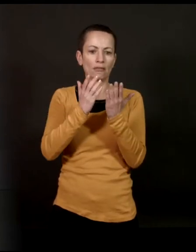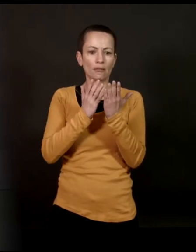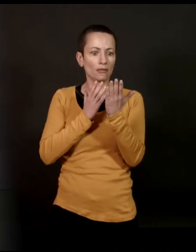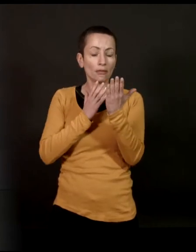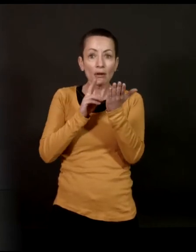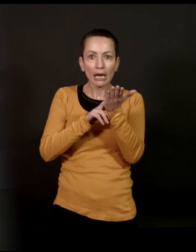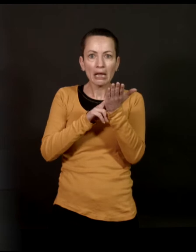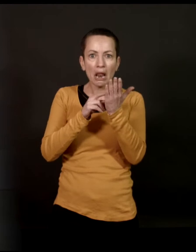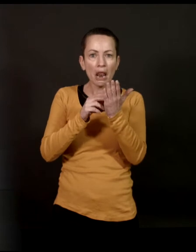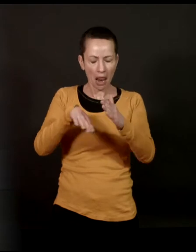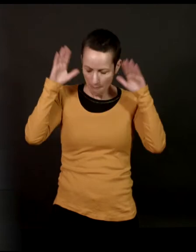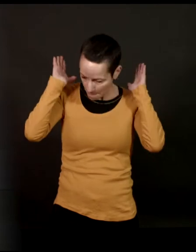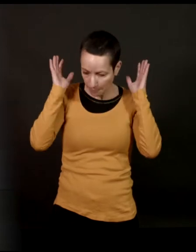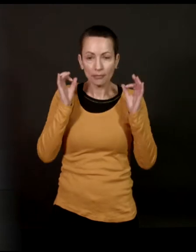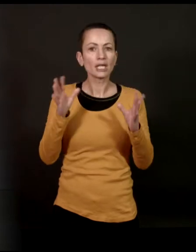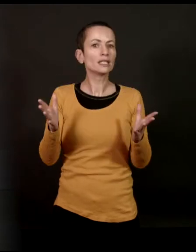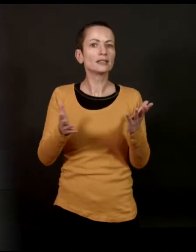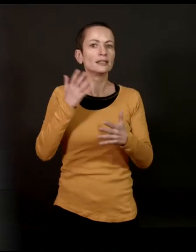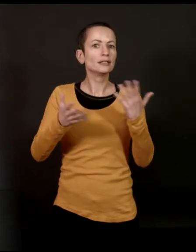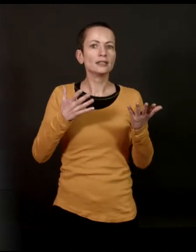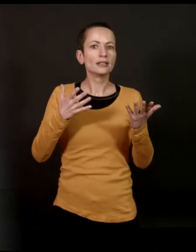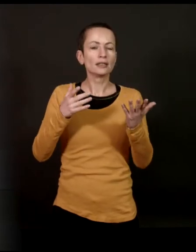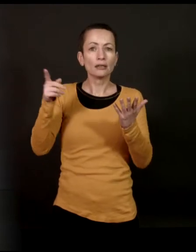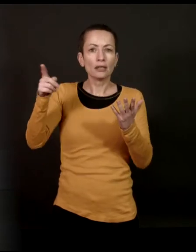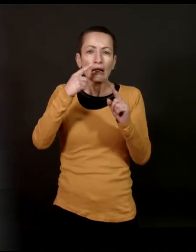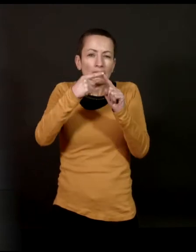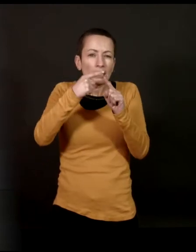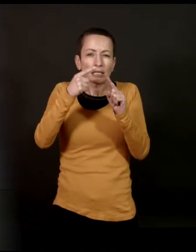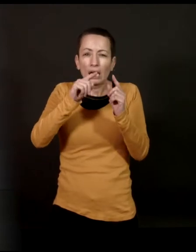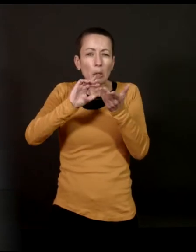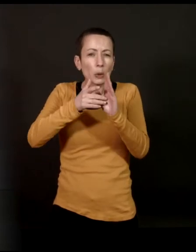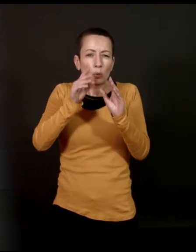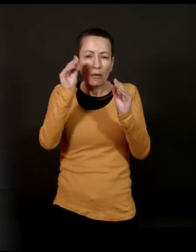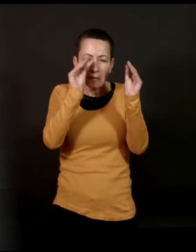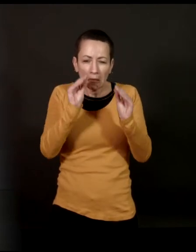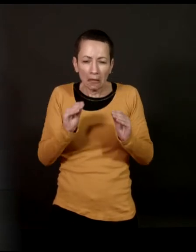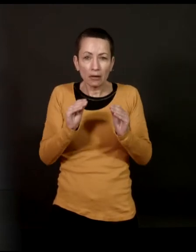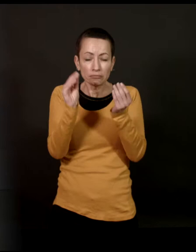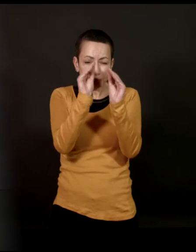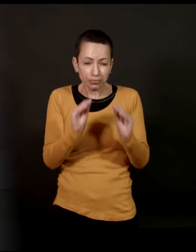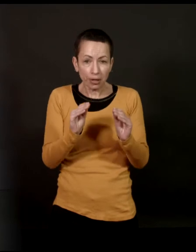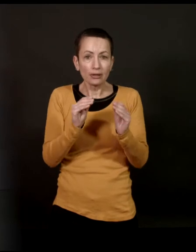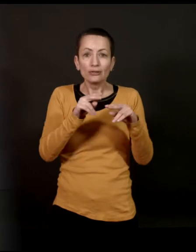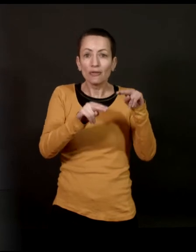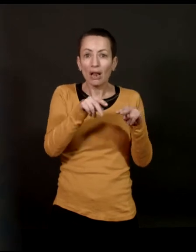complètement ancré dans le réel. On a l'impression que rien ne vous a échappé. Tous les moindres détails de Montréal-Lacluze. Et pourtant,